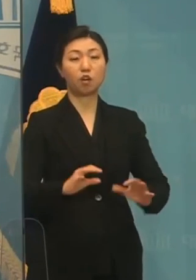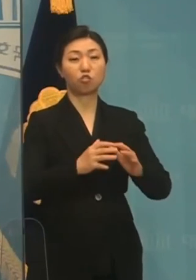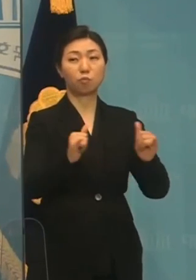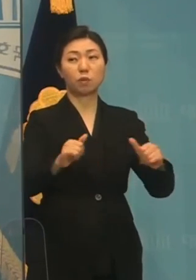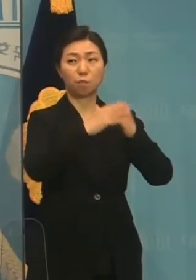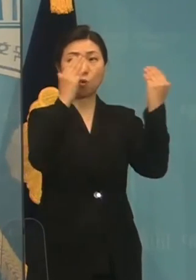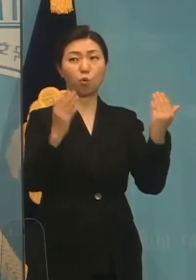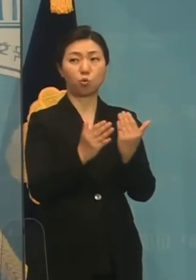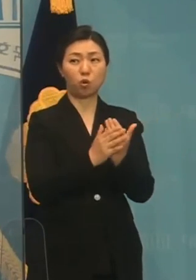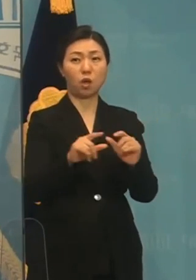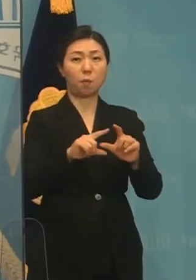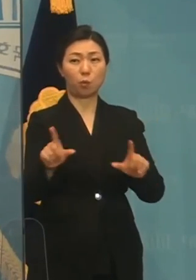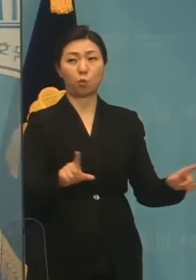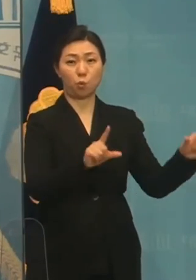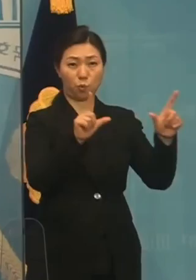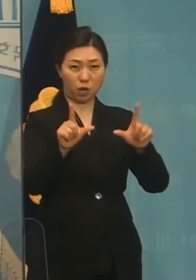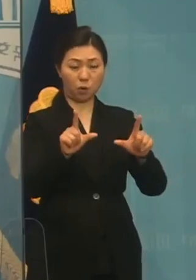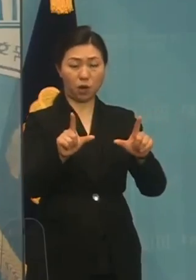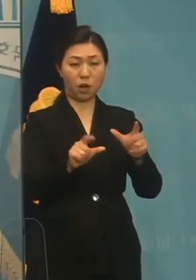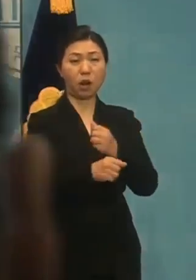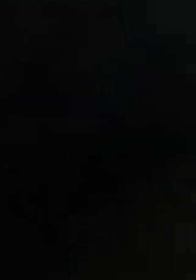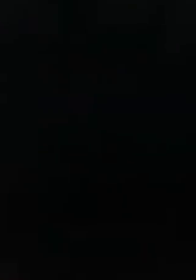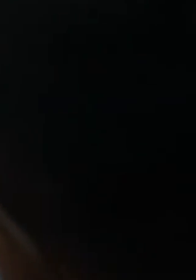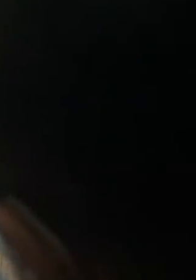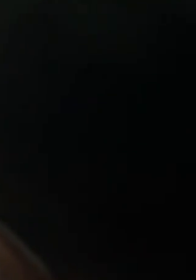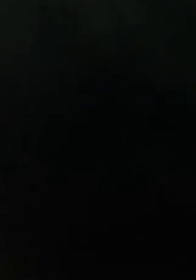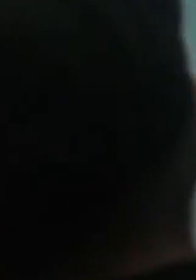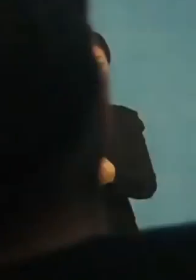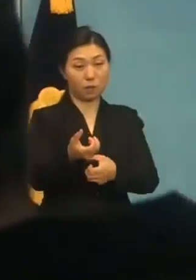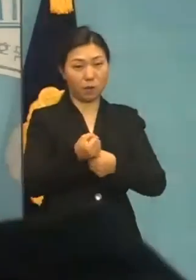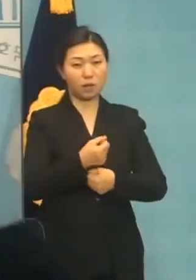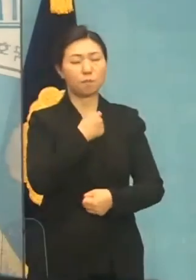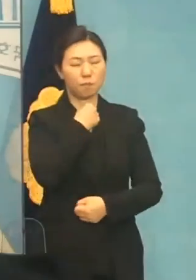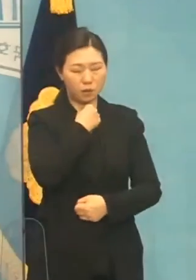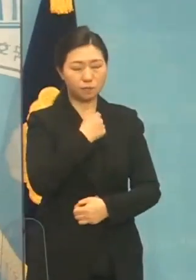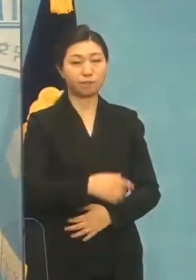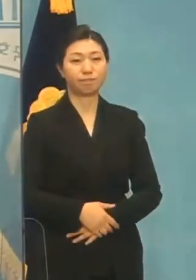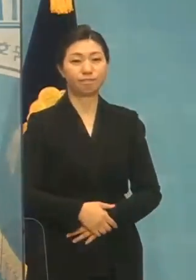모두의 일상회복이 악방돼지기를 기대합니다. 감사합니다.